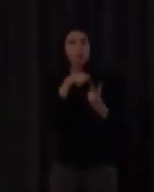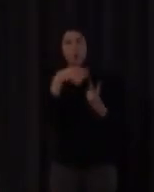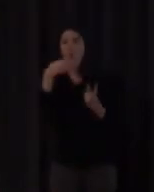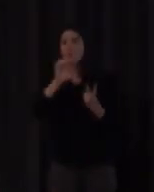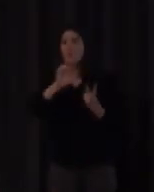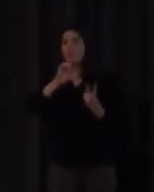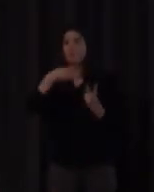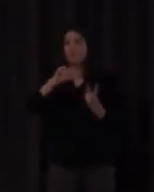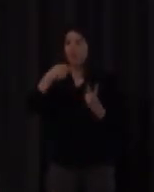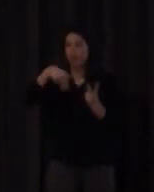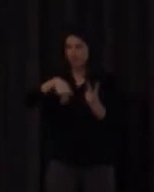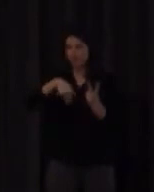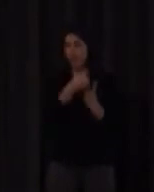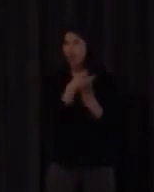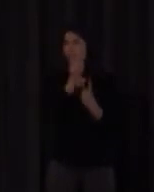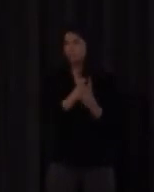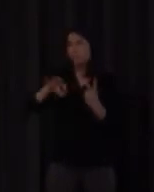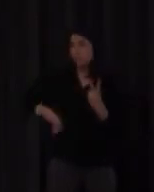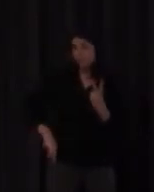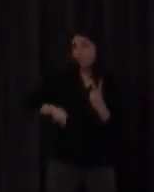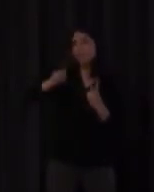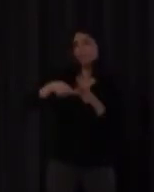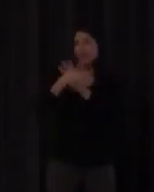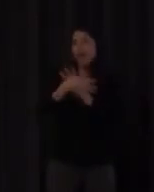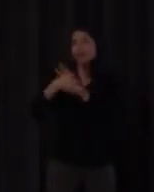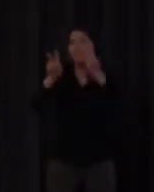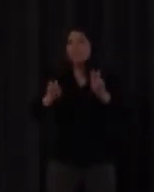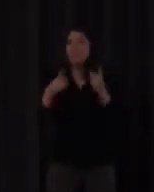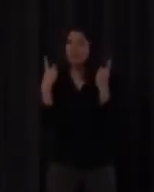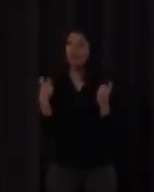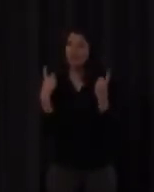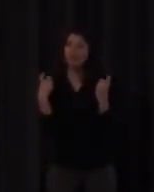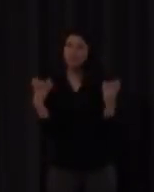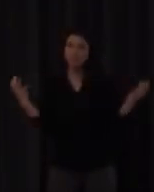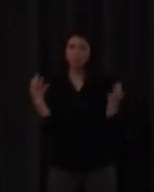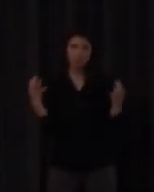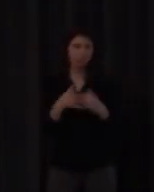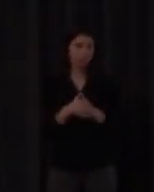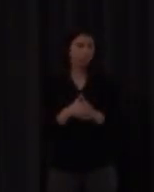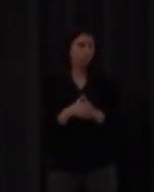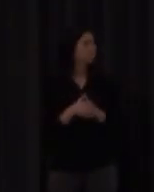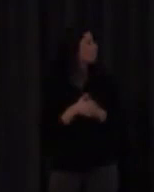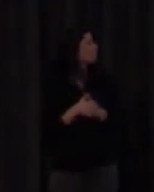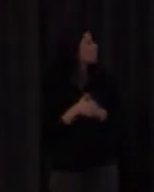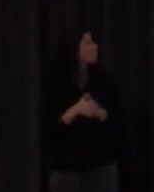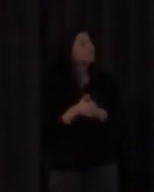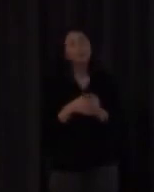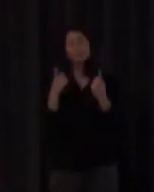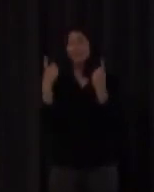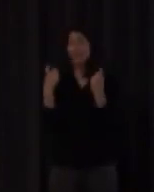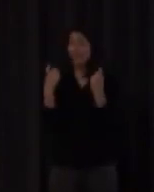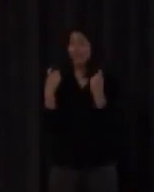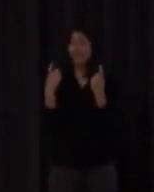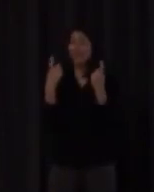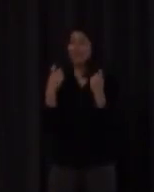pues advertían hablaban de esa necesidad ¿vale? de fijar los signos de alguna